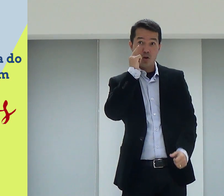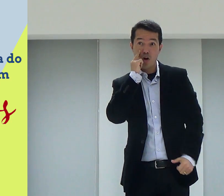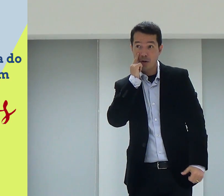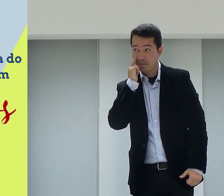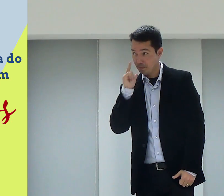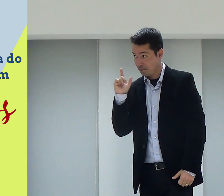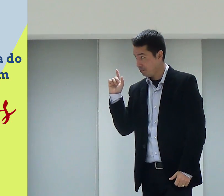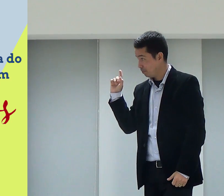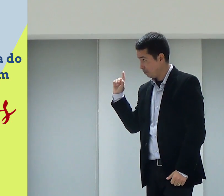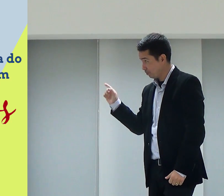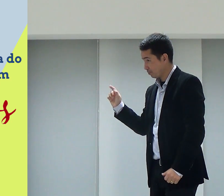Então, olha lá.